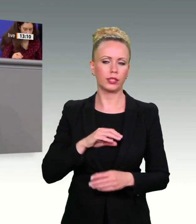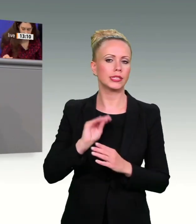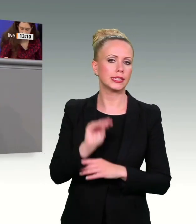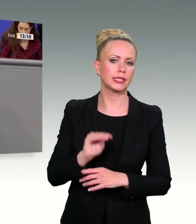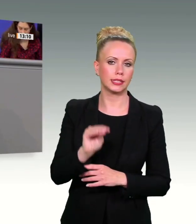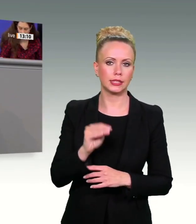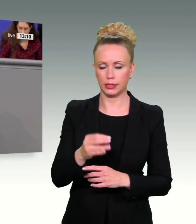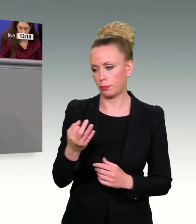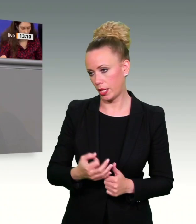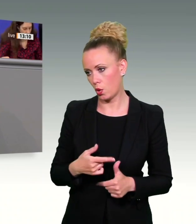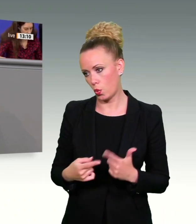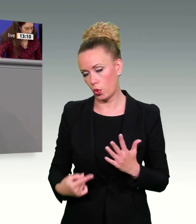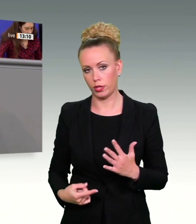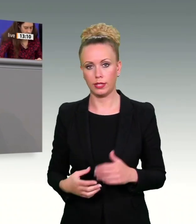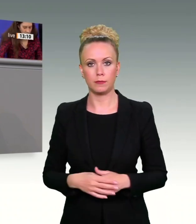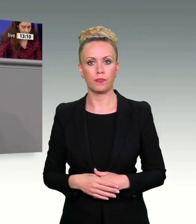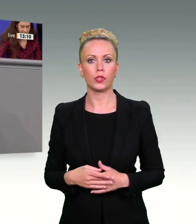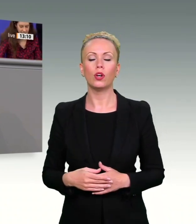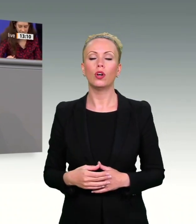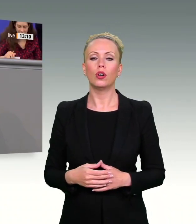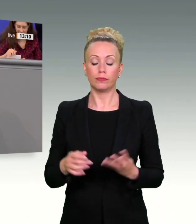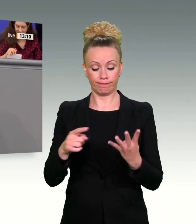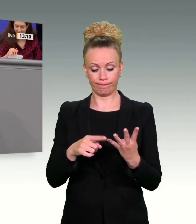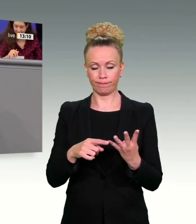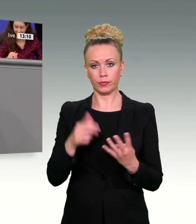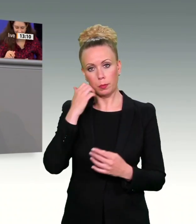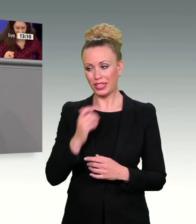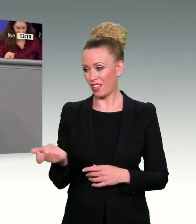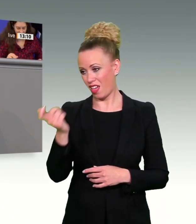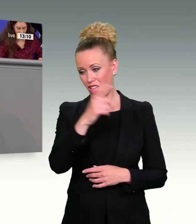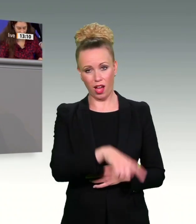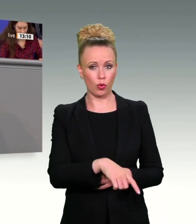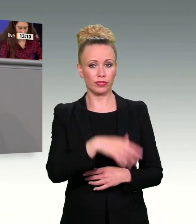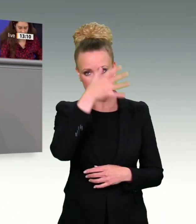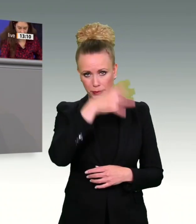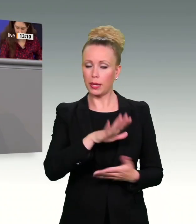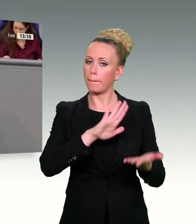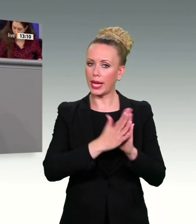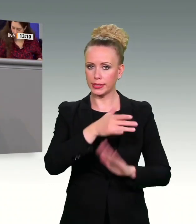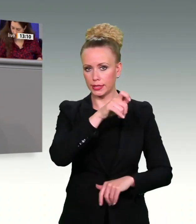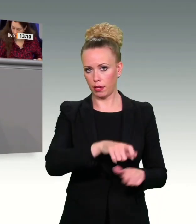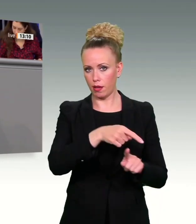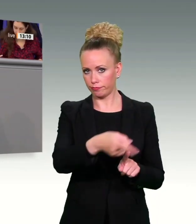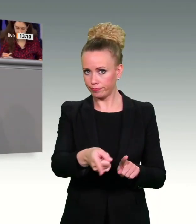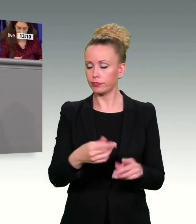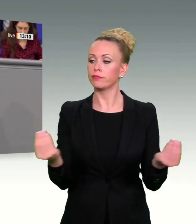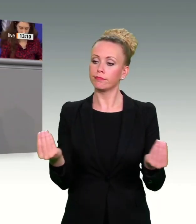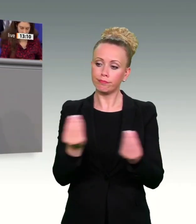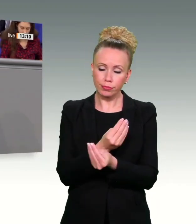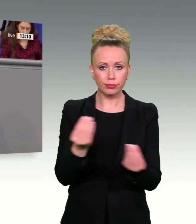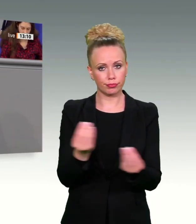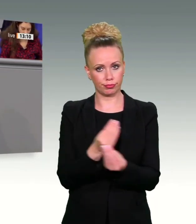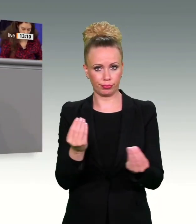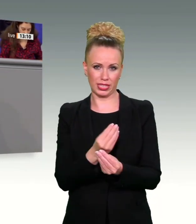Reden Sie bitte mit Praktikern. Dass es gar nicht so schwer ist, einen konstruktiven